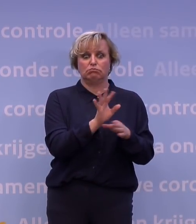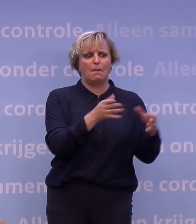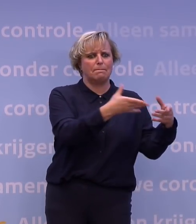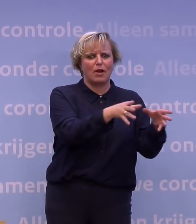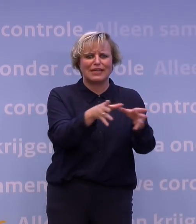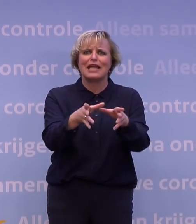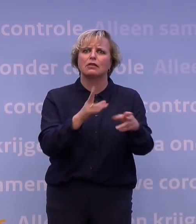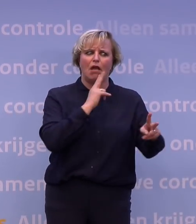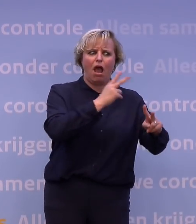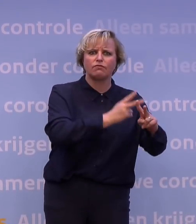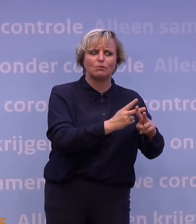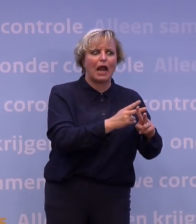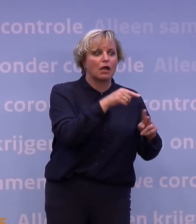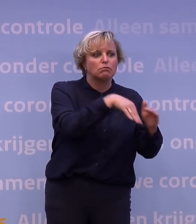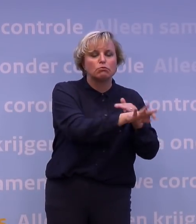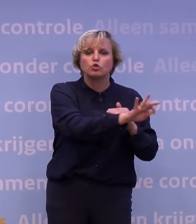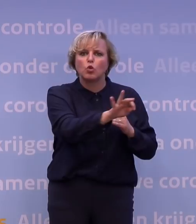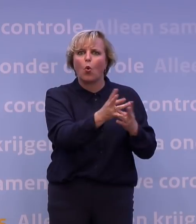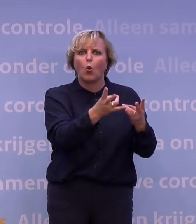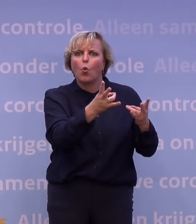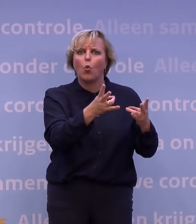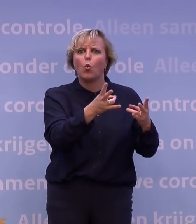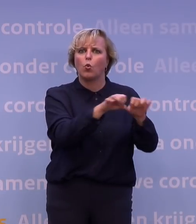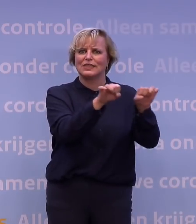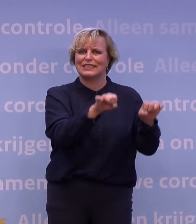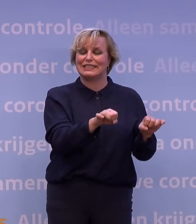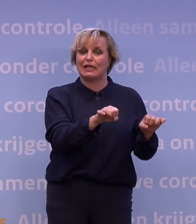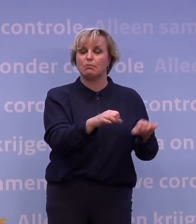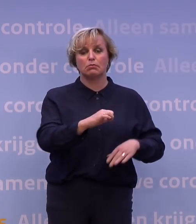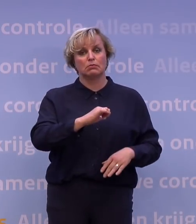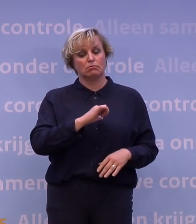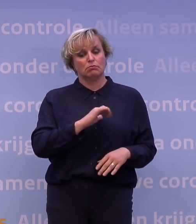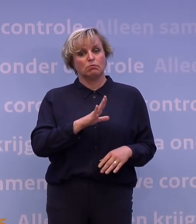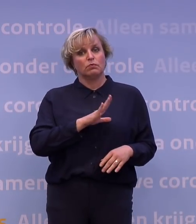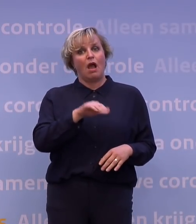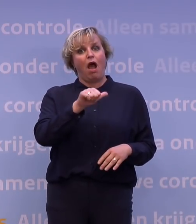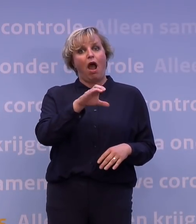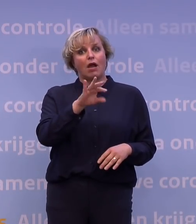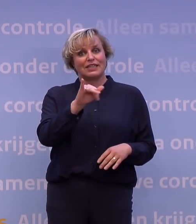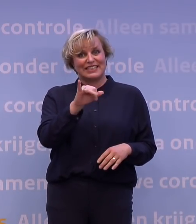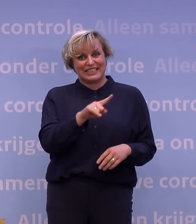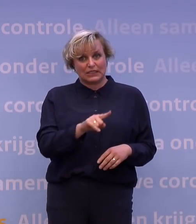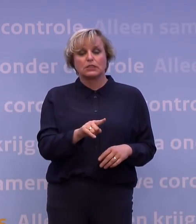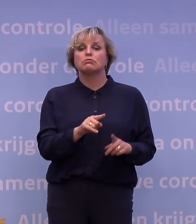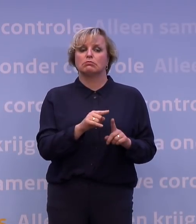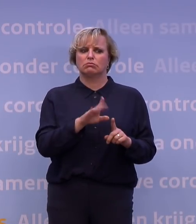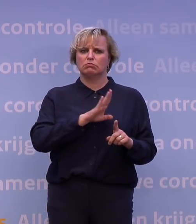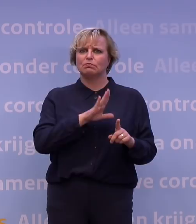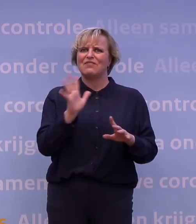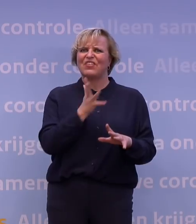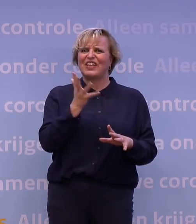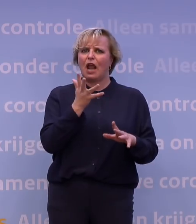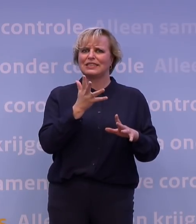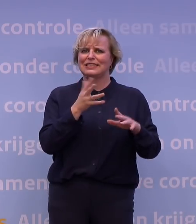nagaan van hoe de ventilatie op scholen werkt. Wat ik zelf heb gedaan is afspraken gemaakt met Actis om te kijken hoe de ventilatiesystemen in de